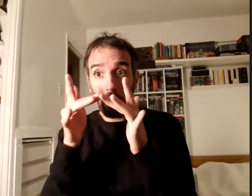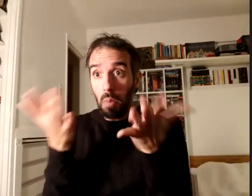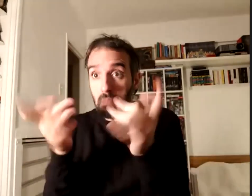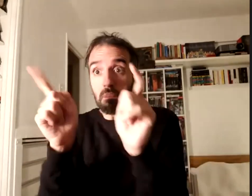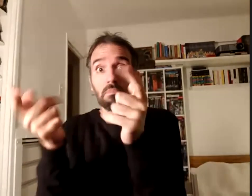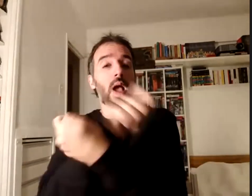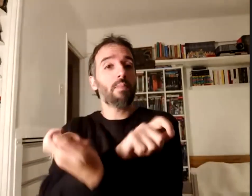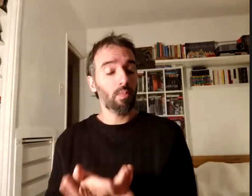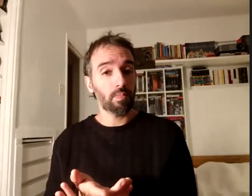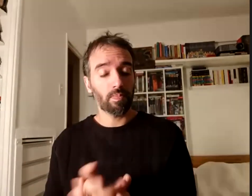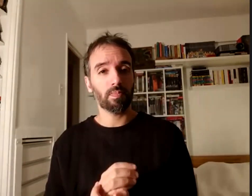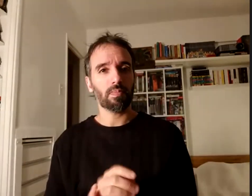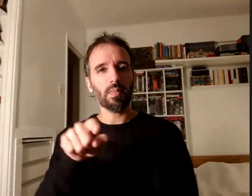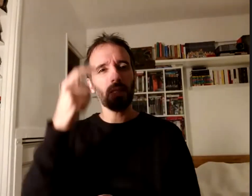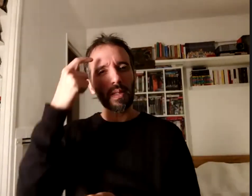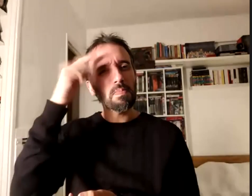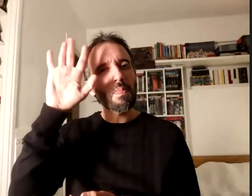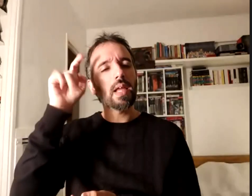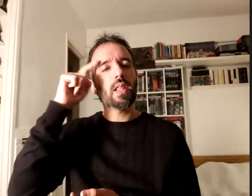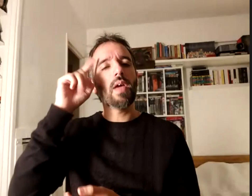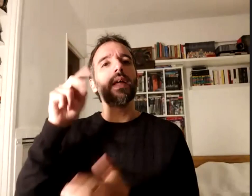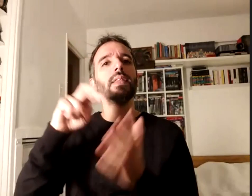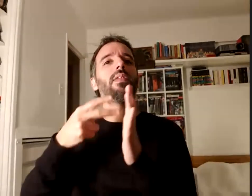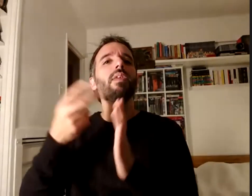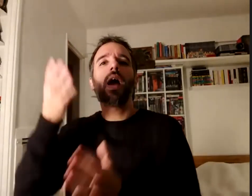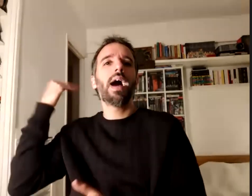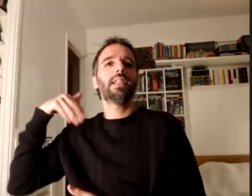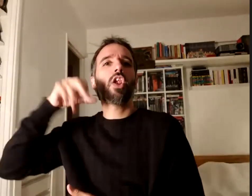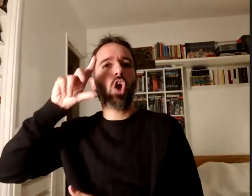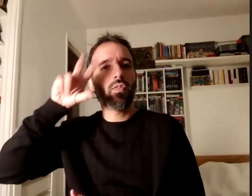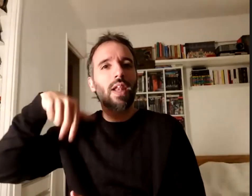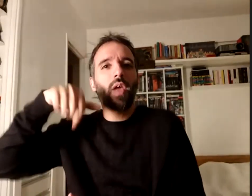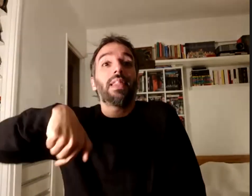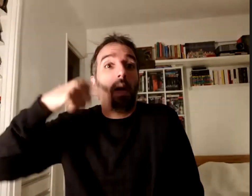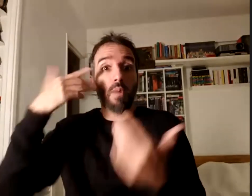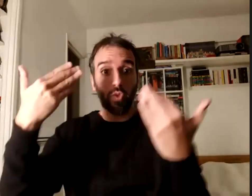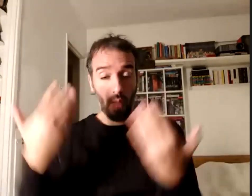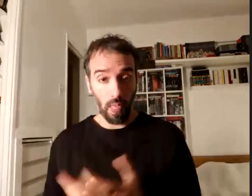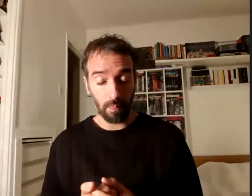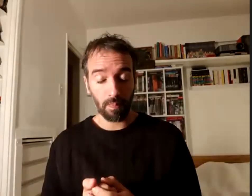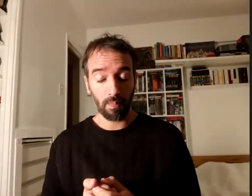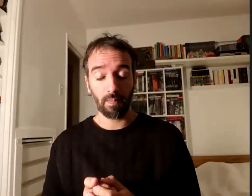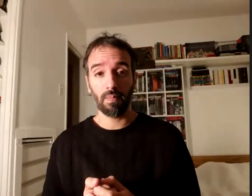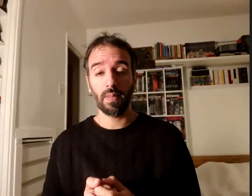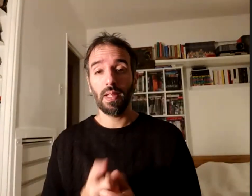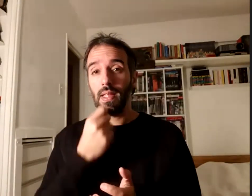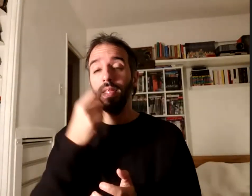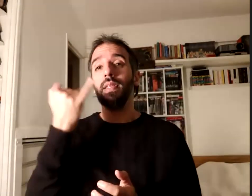imaginan lo que hubiera significado para Norbertos esa posibilidad? si en la vieja normalidad vivimos la exclusión